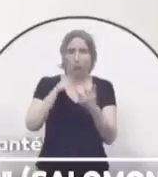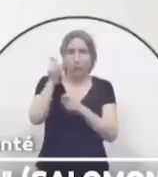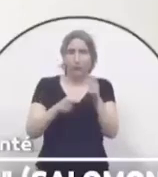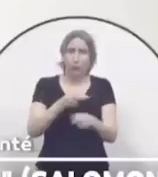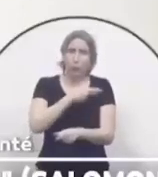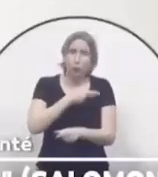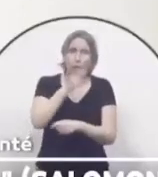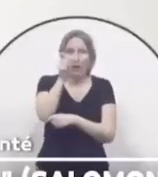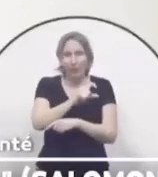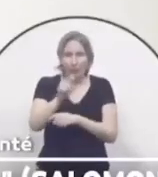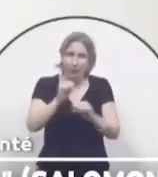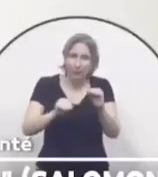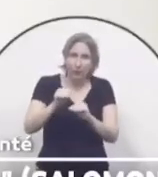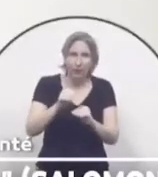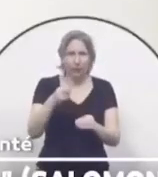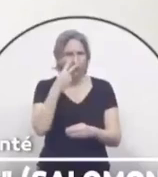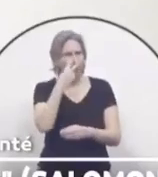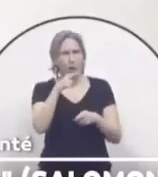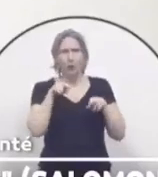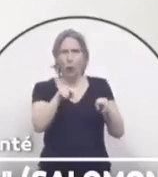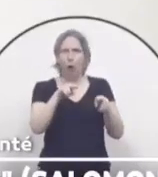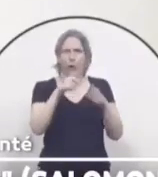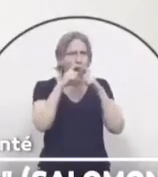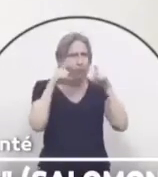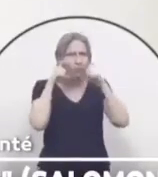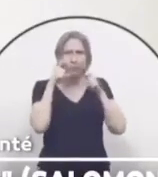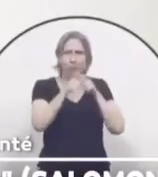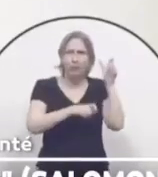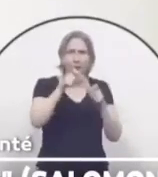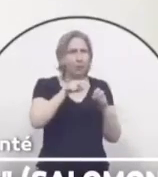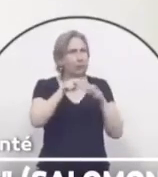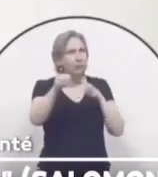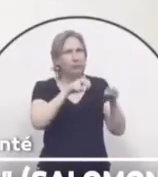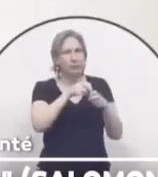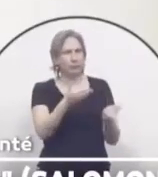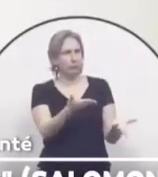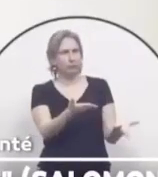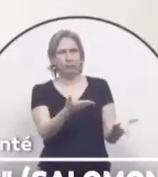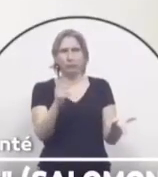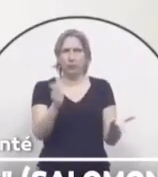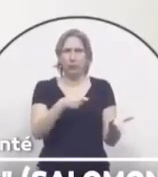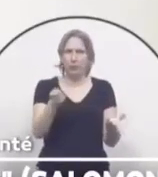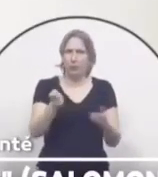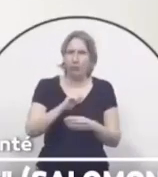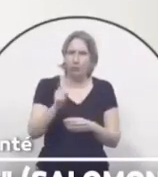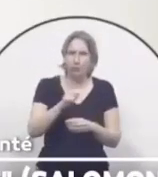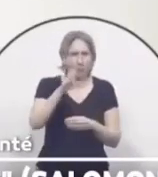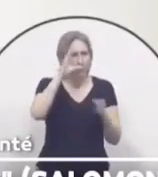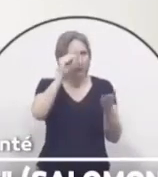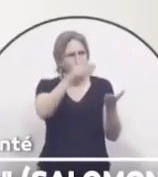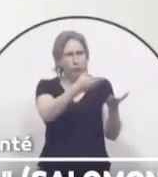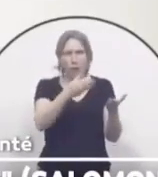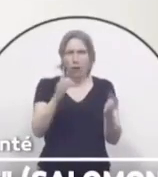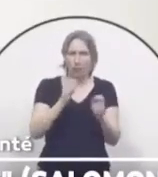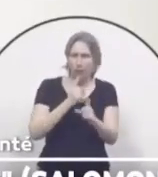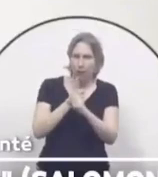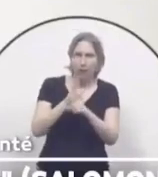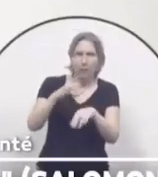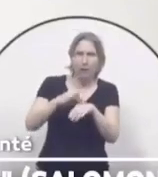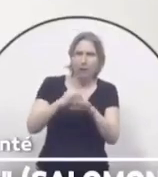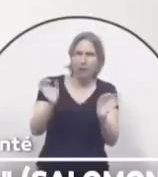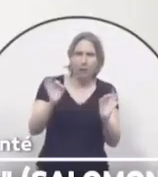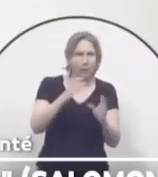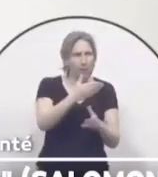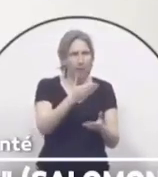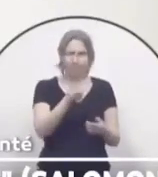Je vois énormément de masques dans la rue, je vois énormément de masques des professionnels qui n'ont aucune raison d'être exposés à des malades. Ces masques sont